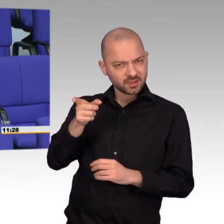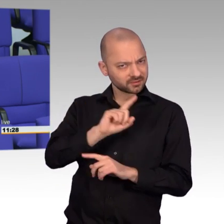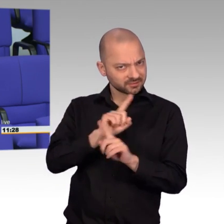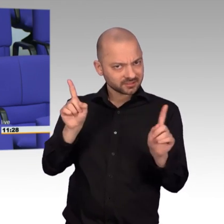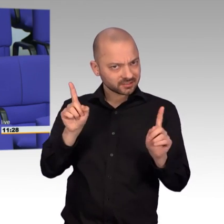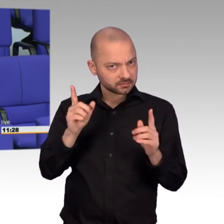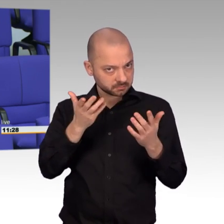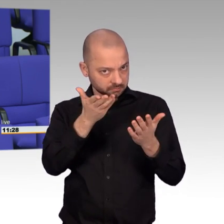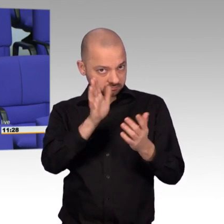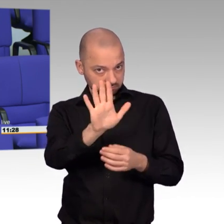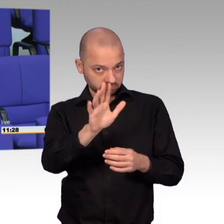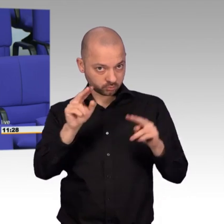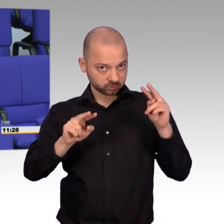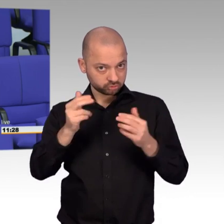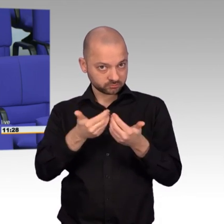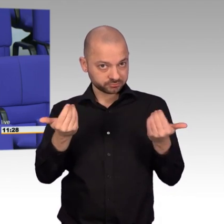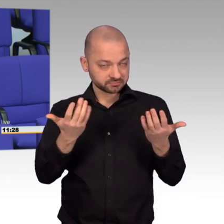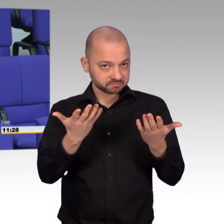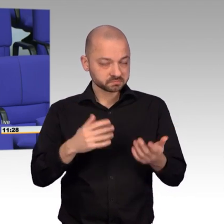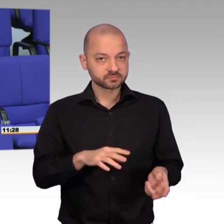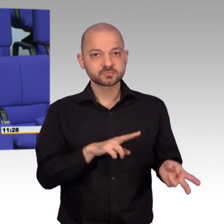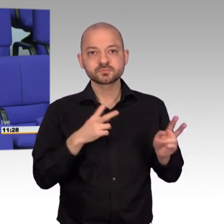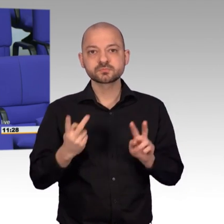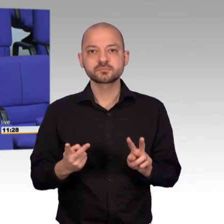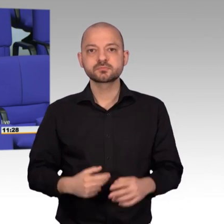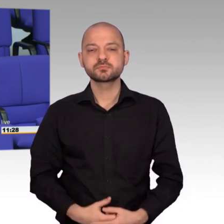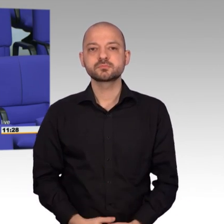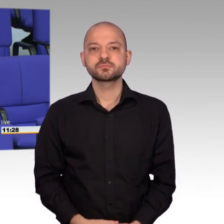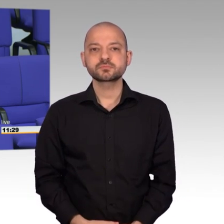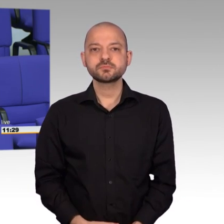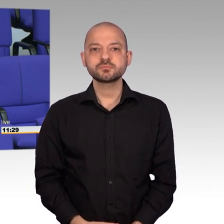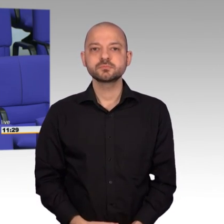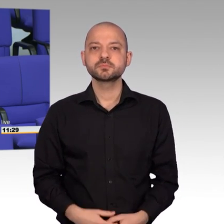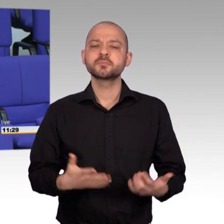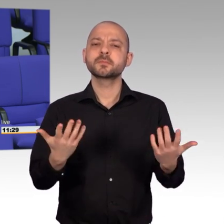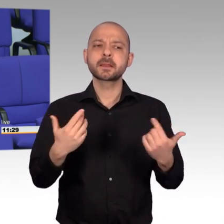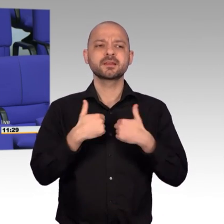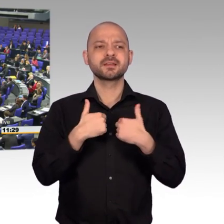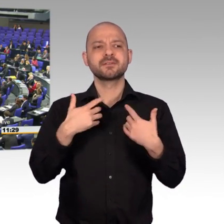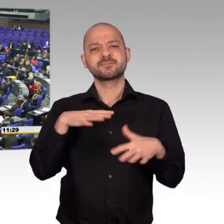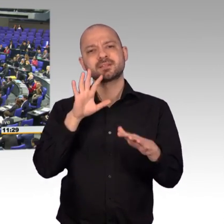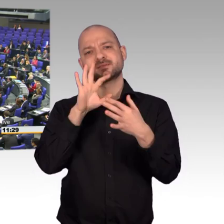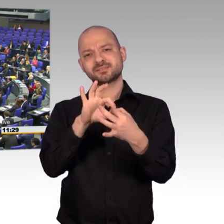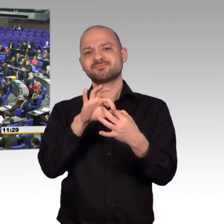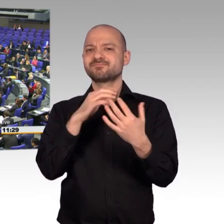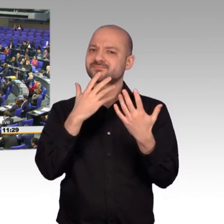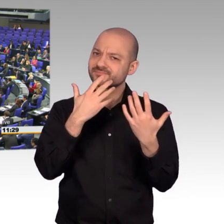Sie unterstützen hier mit Doppelstandards. Habe ich Sie da richtig verstanden? Nein, Sie haben mich komplett falsch verstanden. Ich habe darauf hingewiesen, dass beide